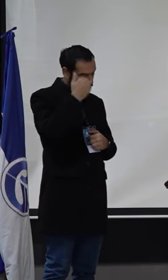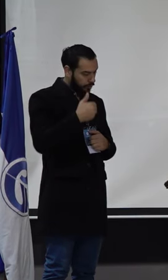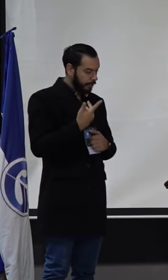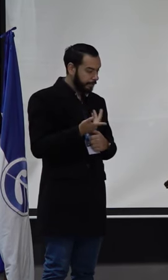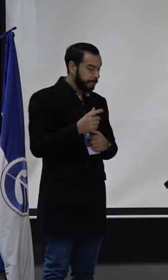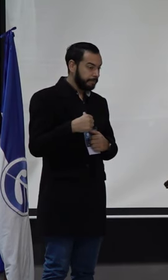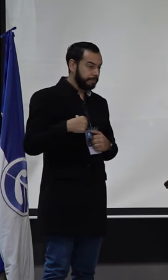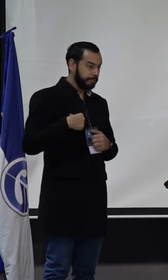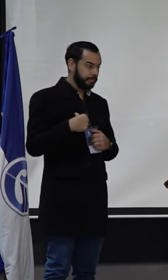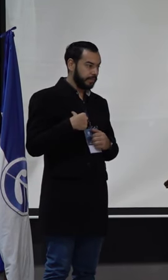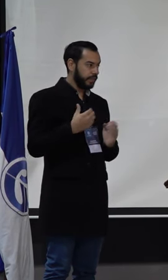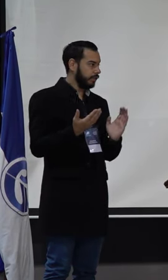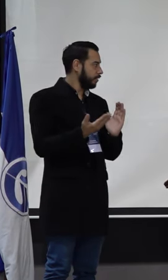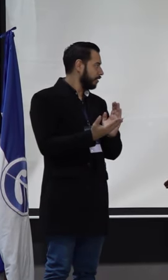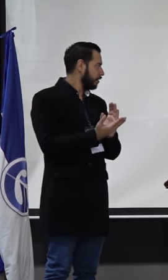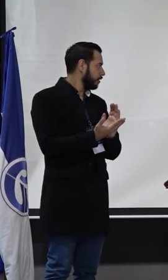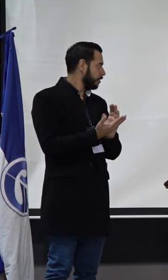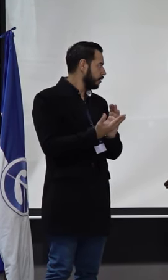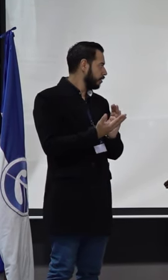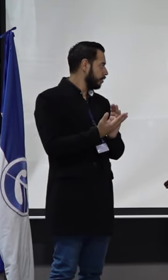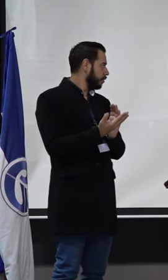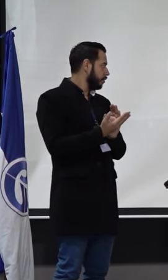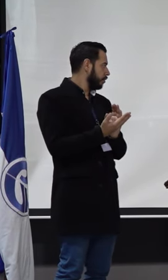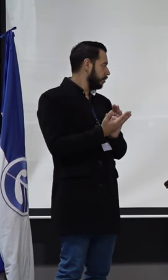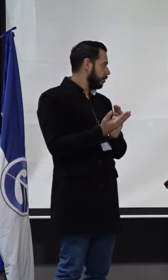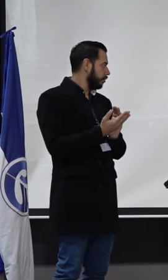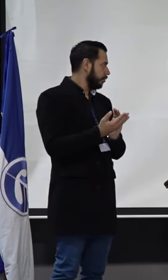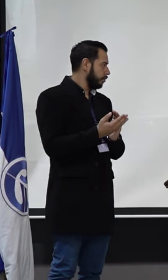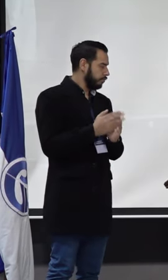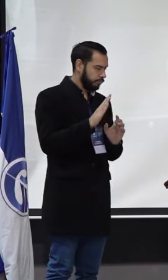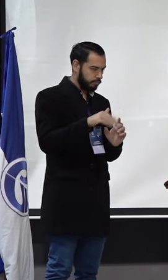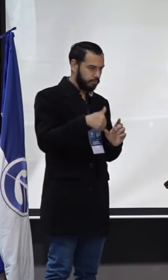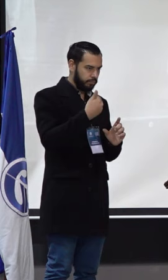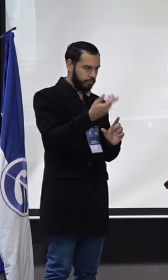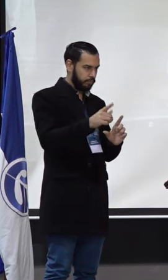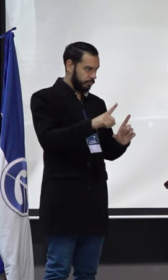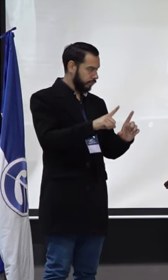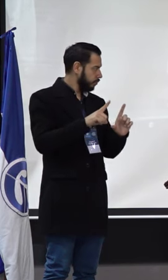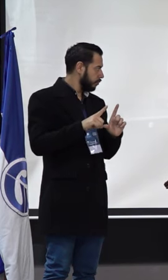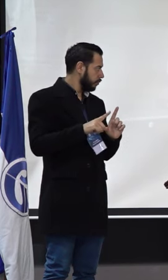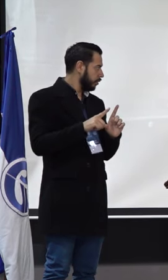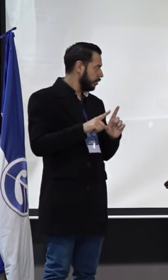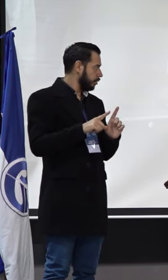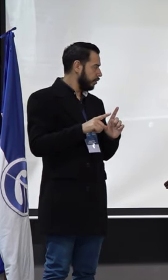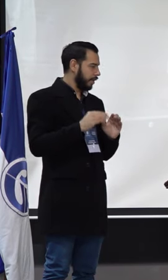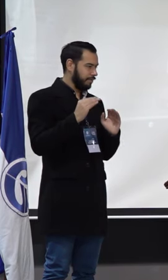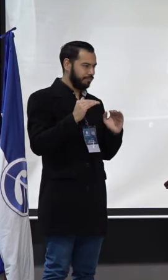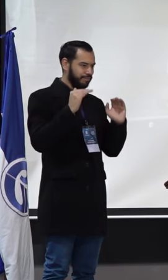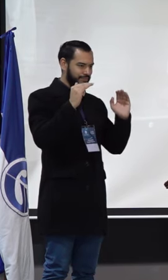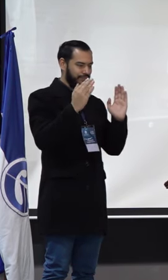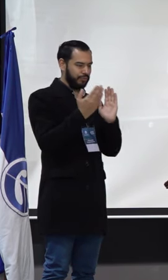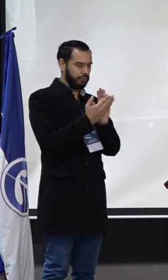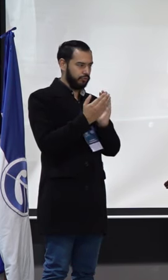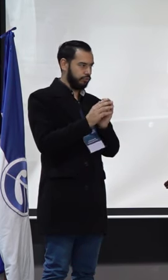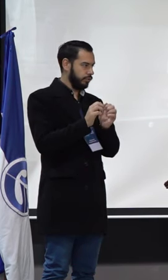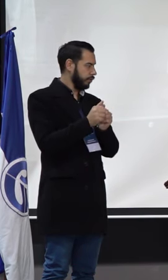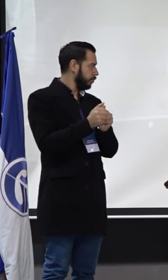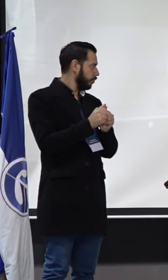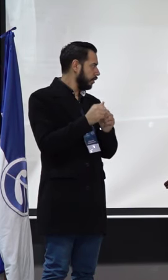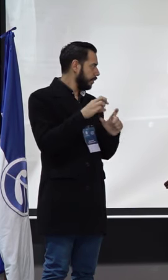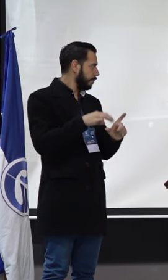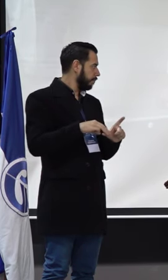Tengo estudios de posgrado, en altos estudios del deporte y de maestría